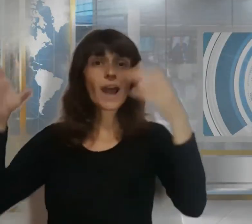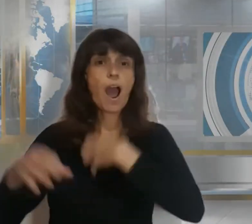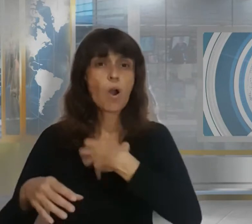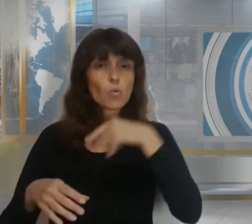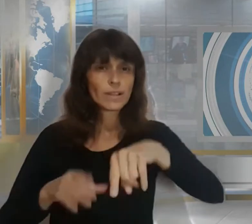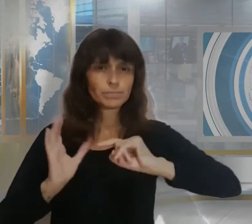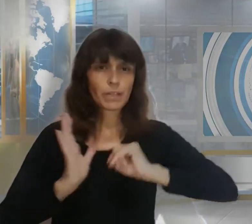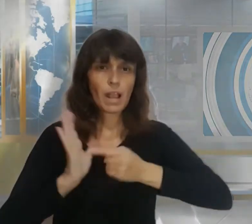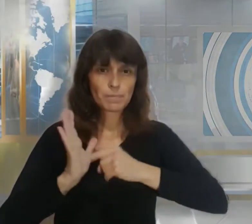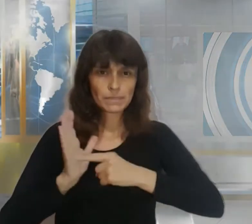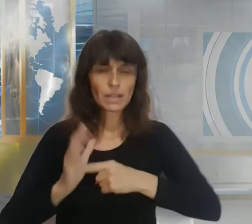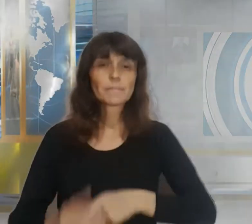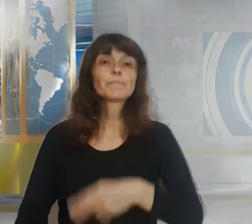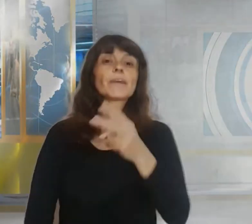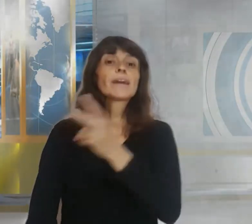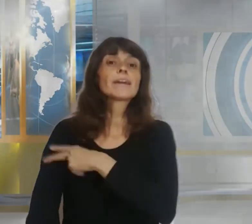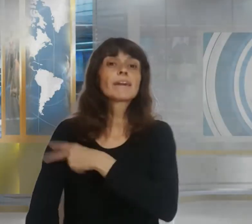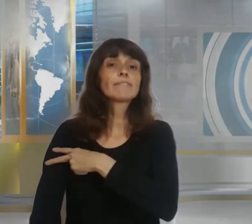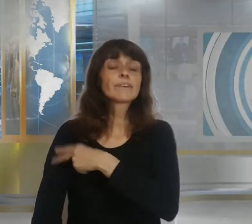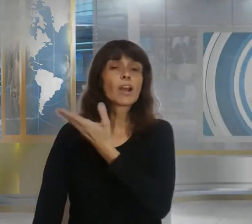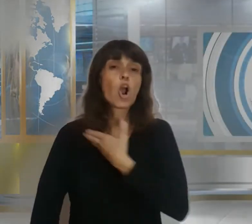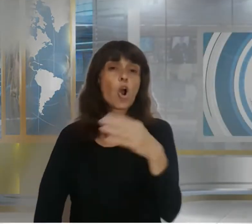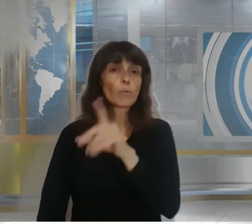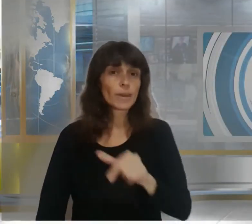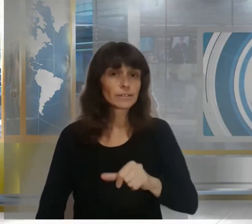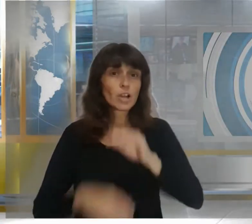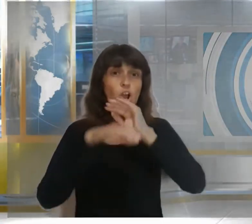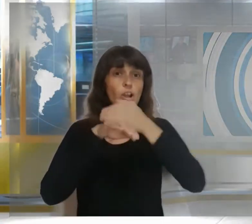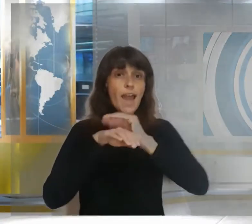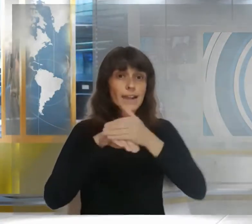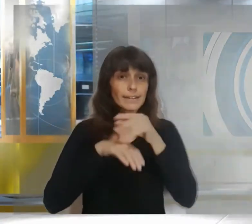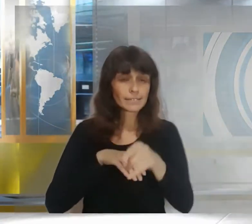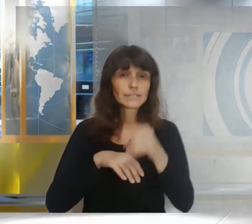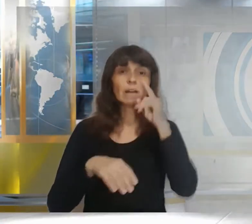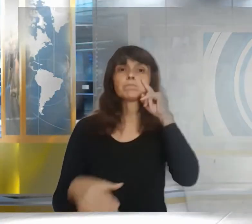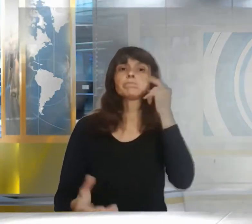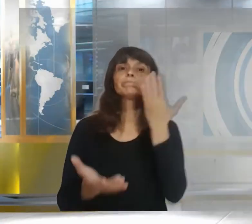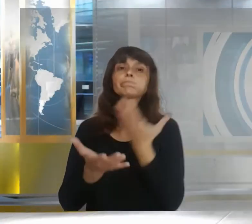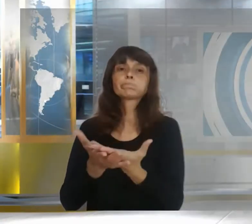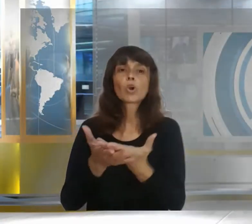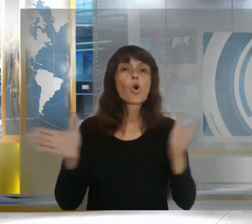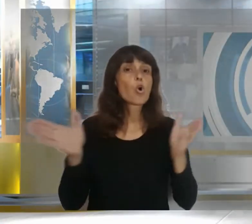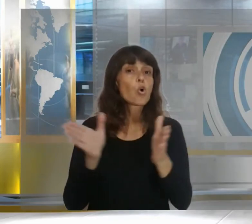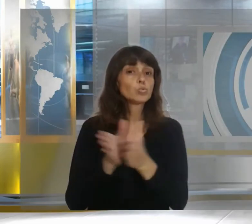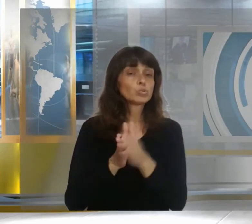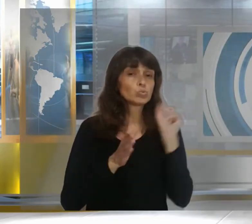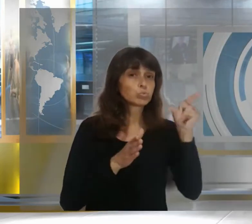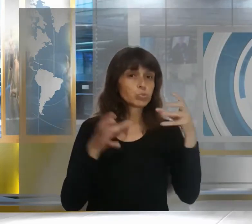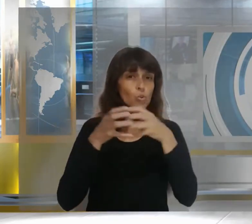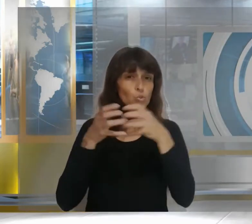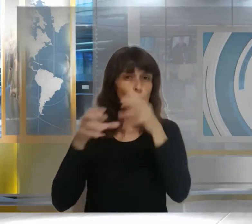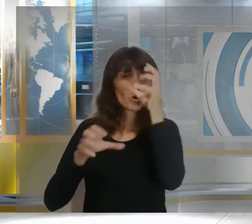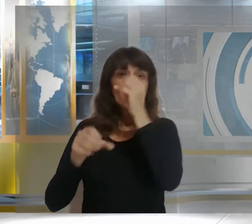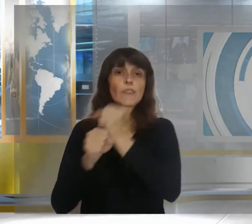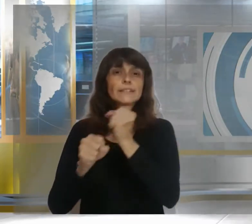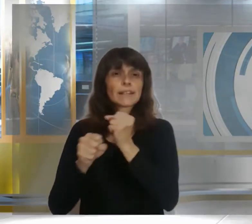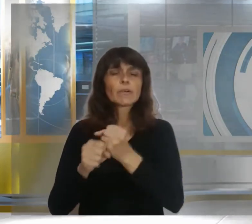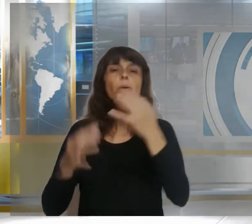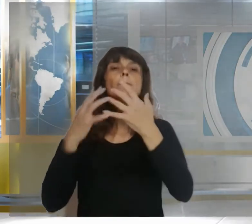gobierno, Horacio Rodríguez Larreta presentó junto a parte de su gabinete el plan para el regreso de las clases presenciales